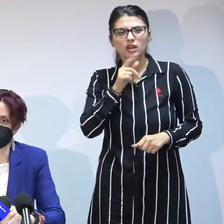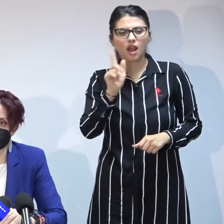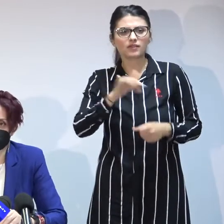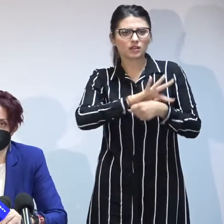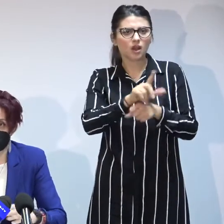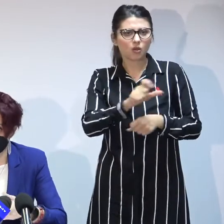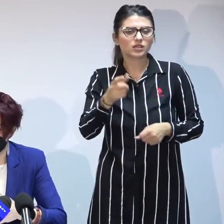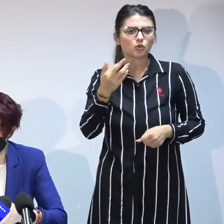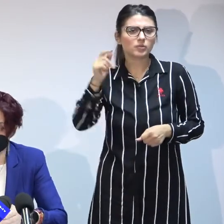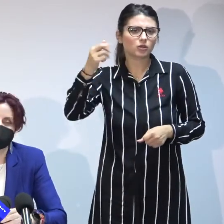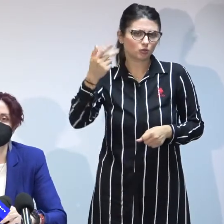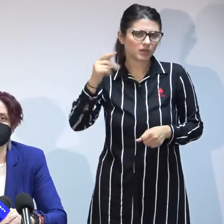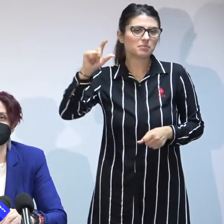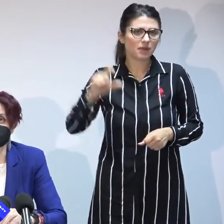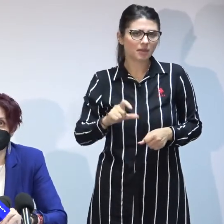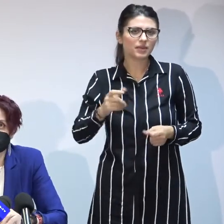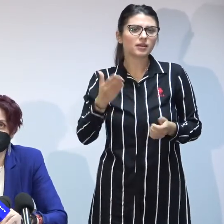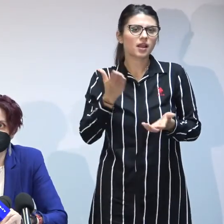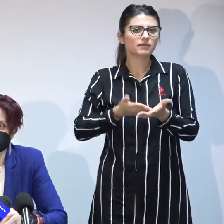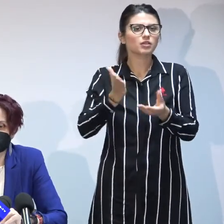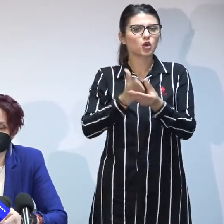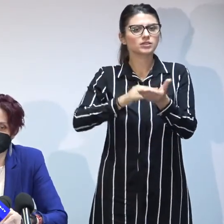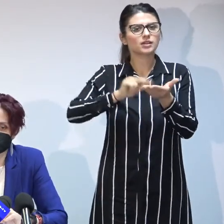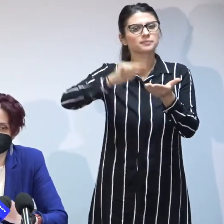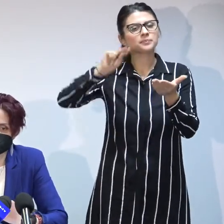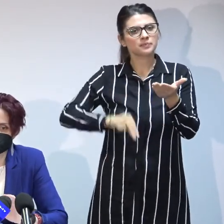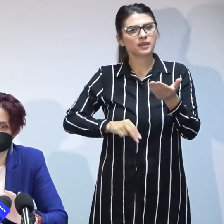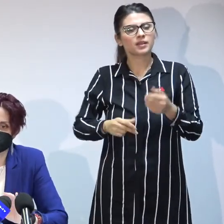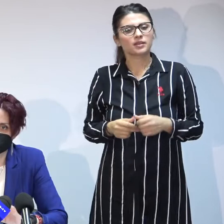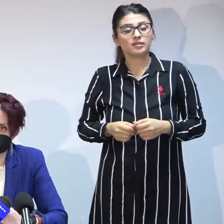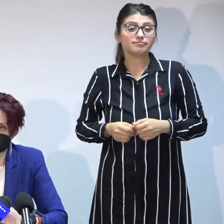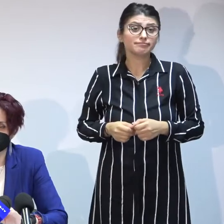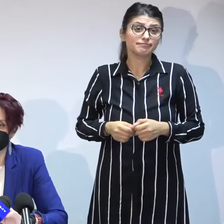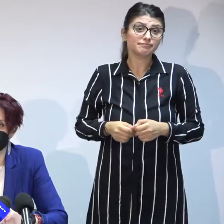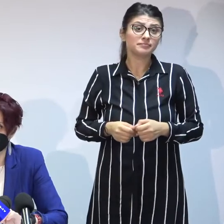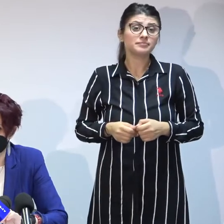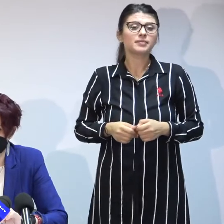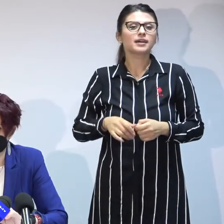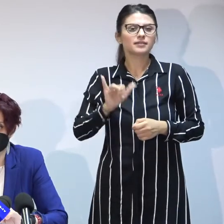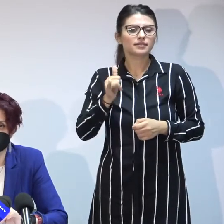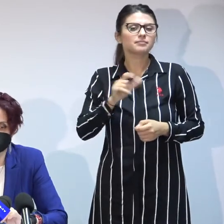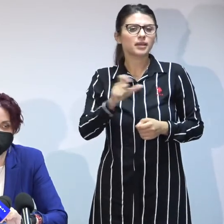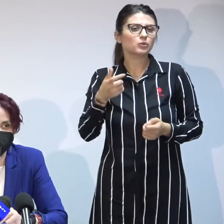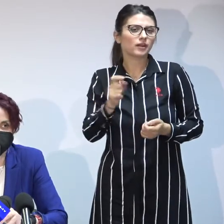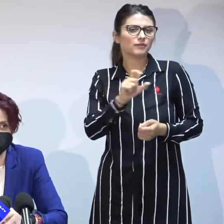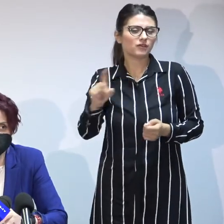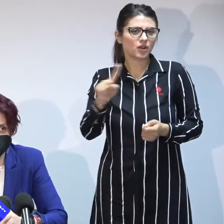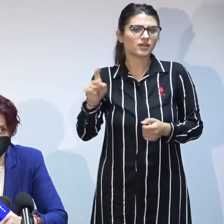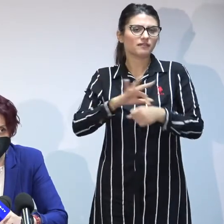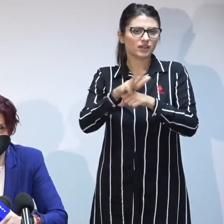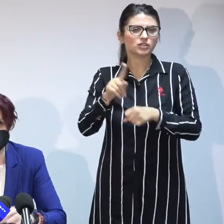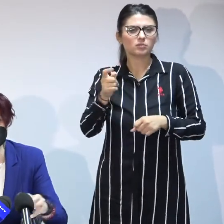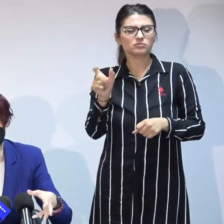adopții efectiv încheiate care se corelează 100% cu pandemia pentru că cel puțin